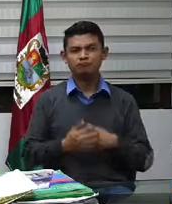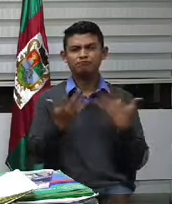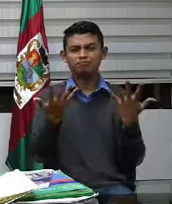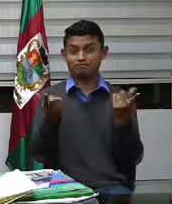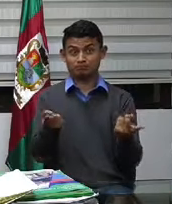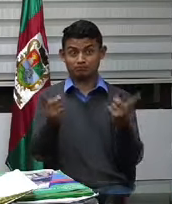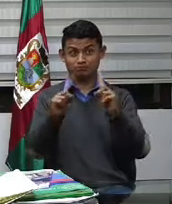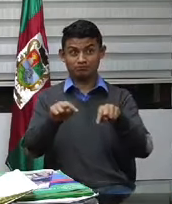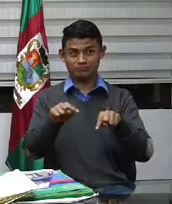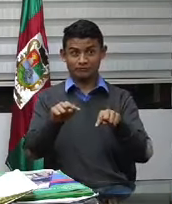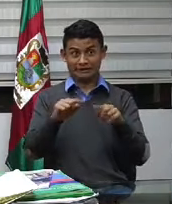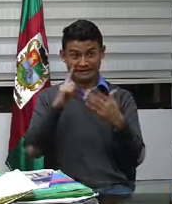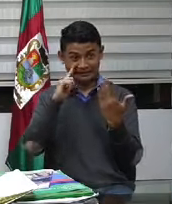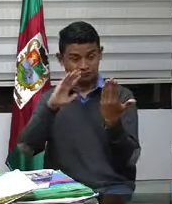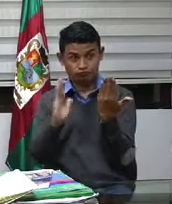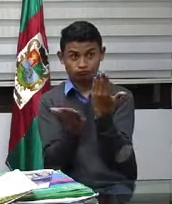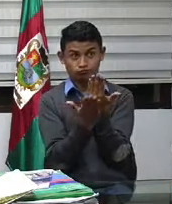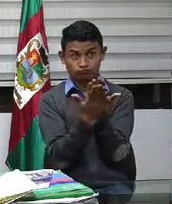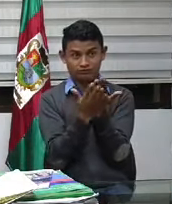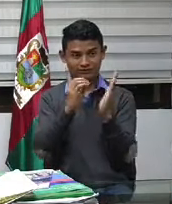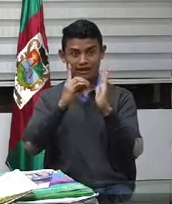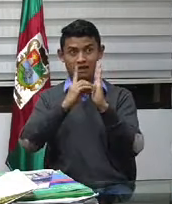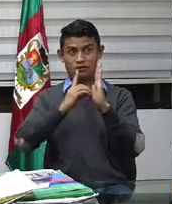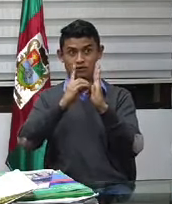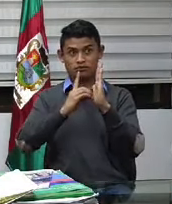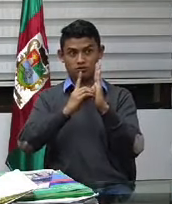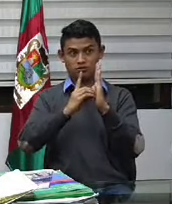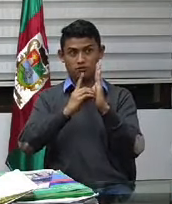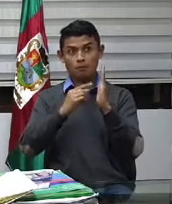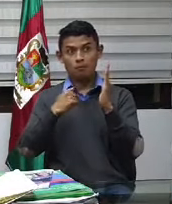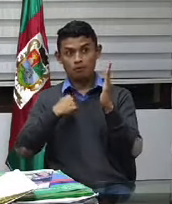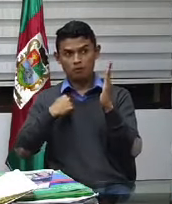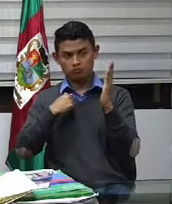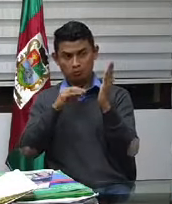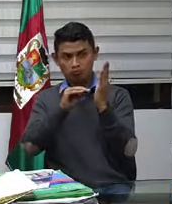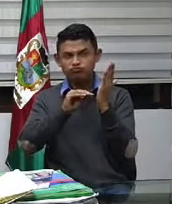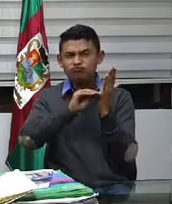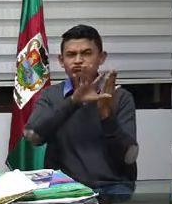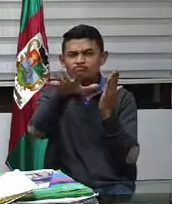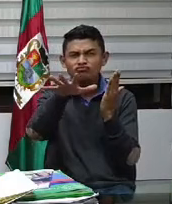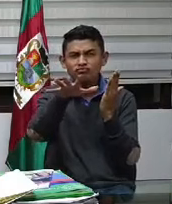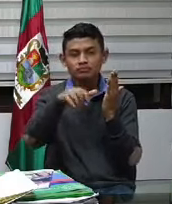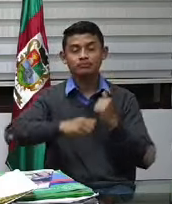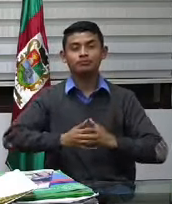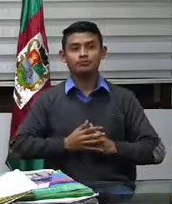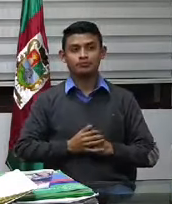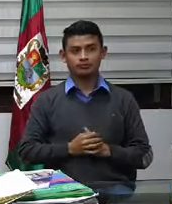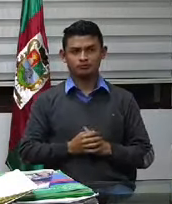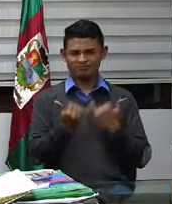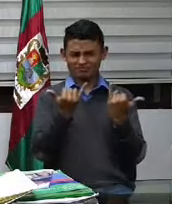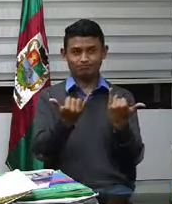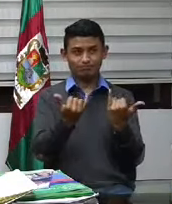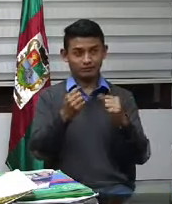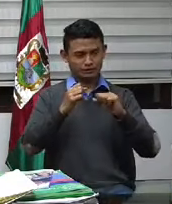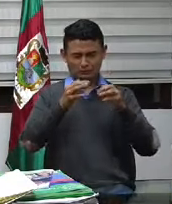ya ha sido expedido y en el que vuelvo a centrar tal vez la mayor parte de toda esta comunicación con ustedes.